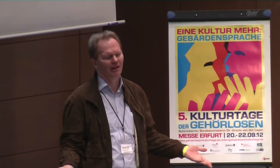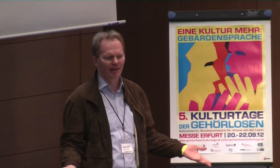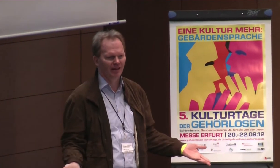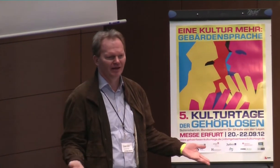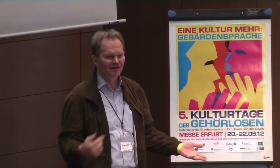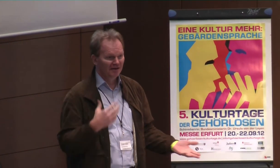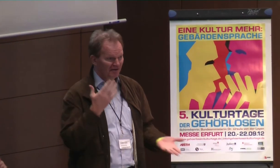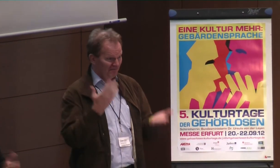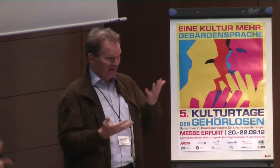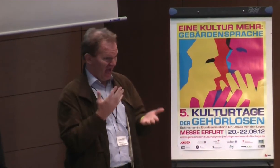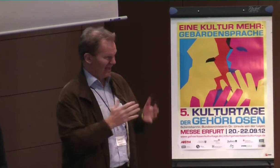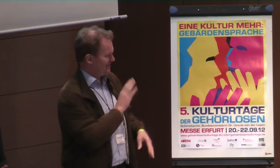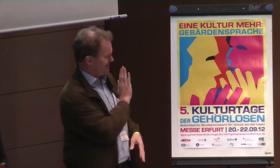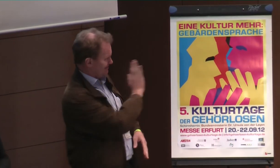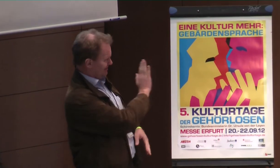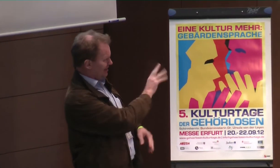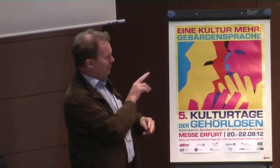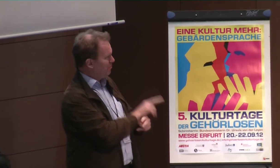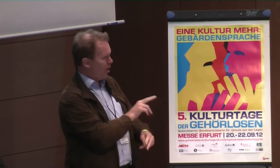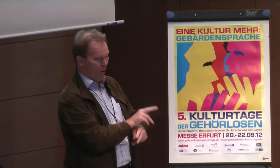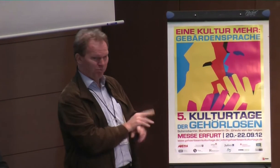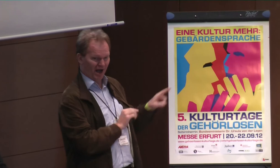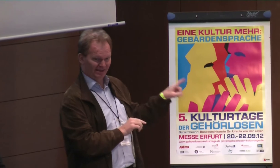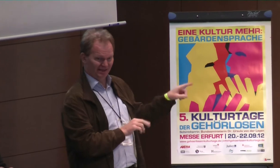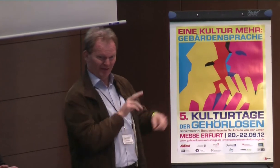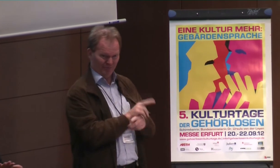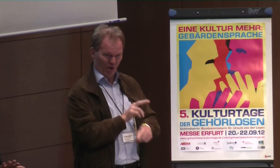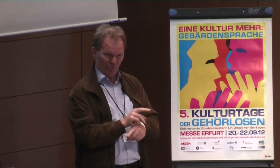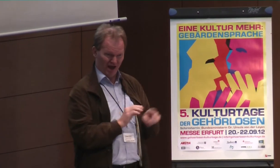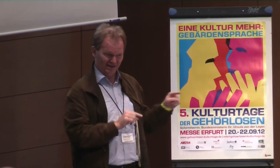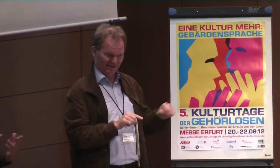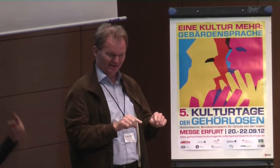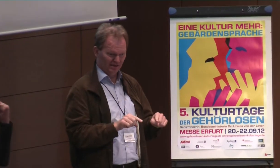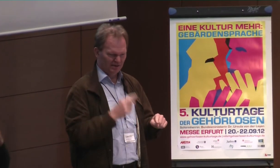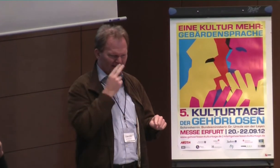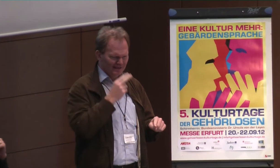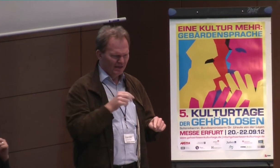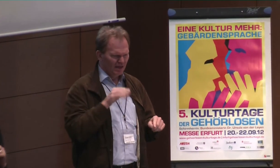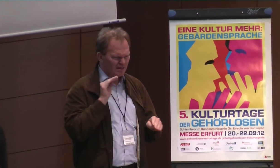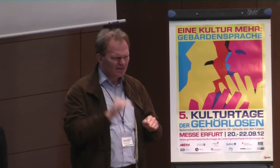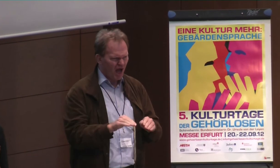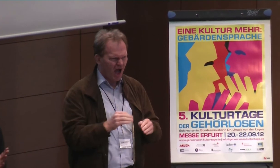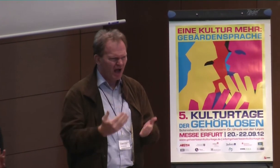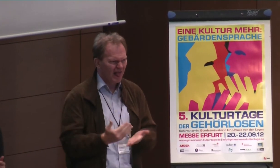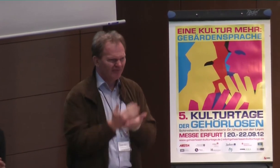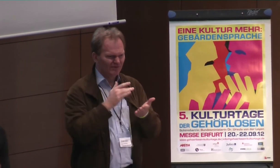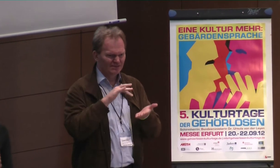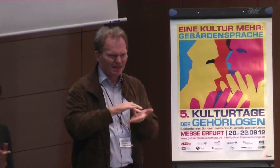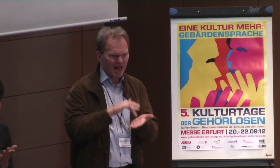Man erreicht etwas, Gebärdensprache taucht irgendwo auf und dann bringt es doch nichts. Und ich glaube, dass Sie das hier alles sehr,